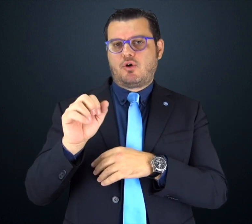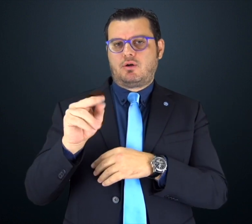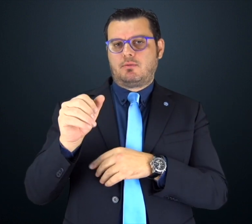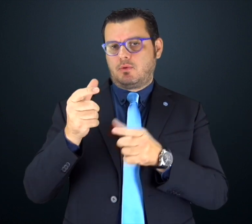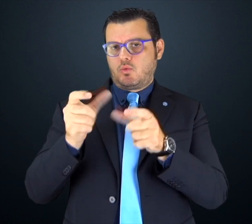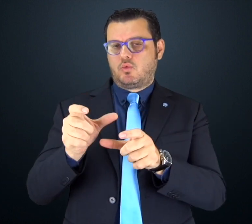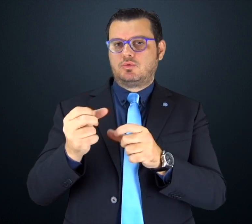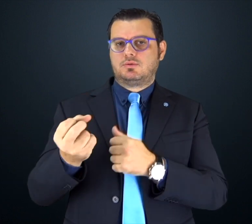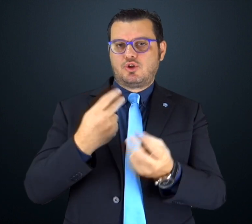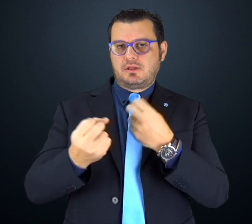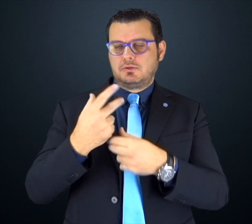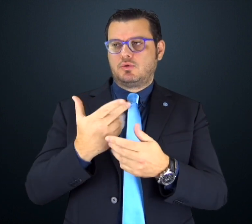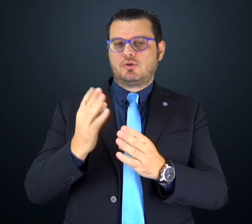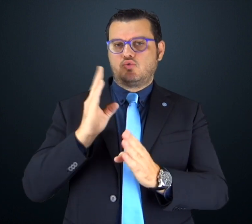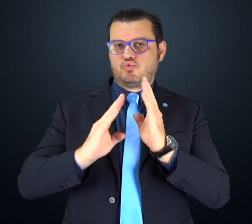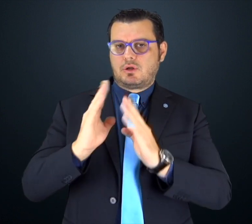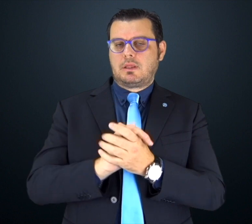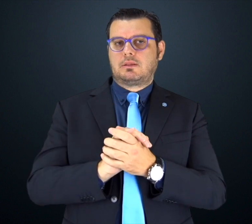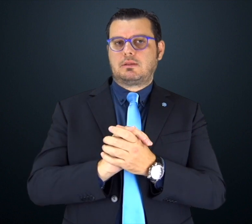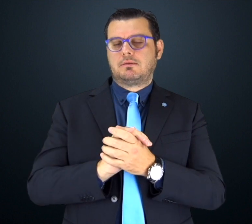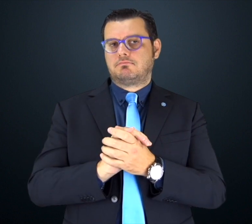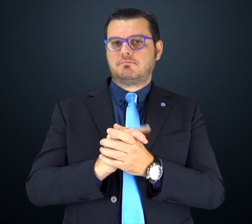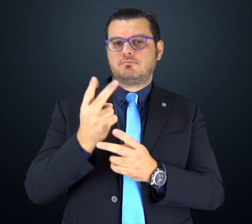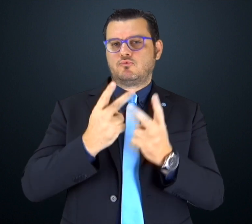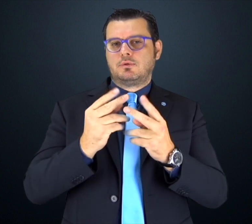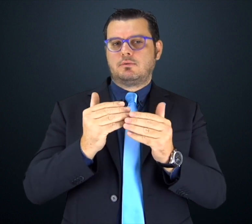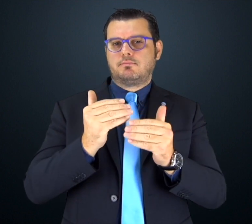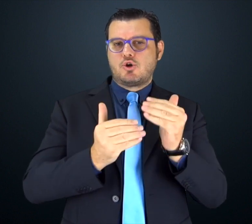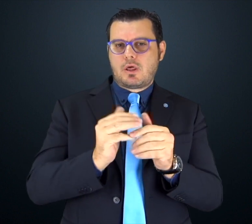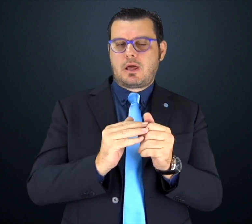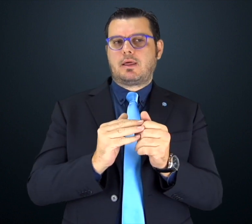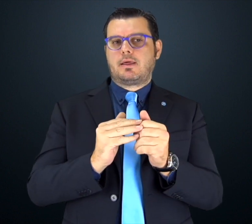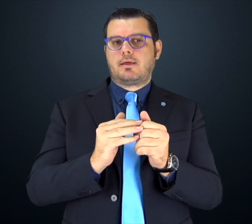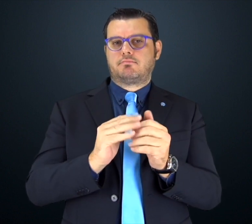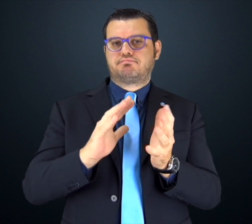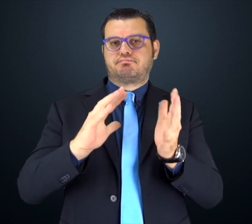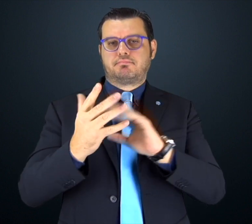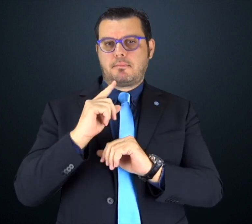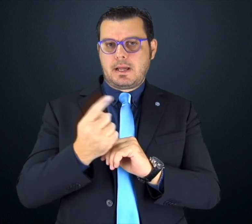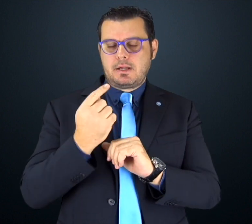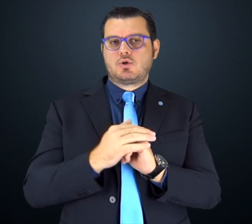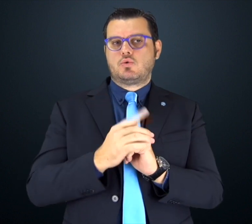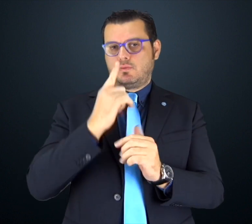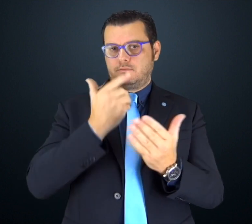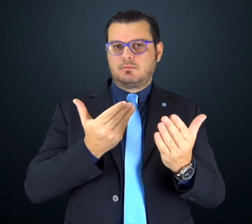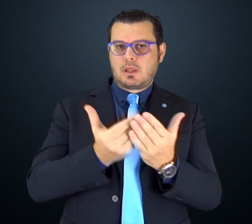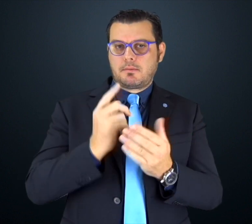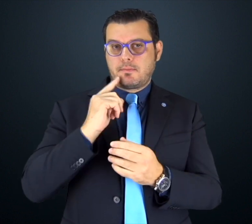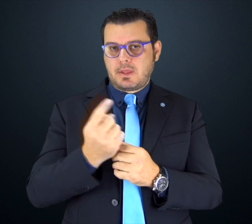davvero aperti alle vostre opinioni, ascoltiamo i vostri suggerimenti e lavoreremo concretamente sulle vostre proposte. La